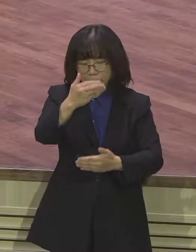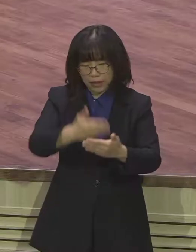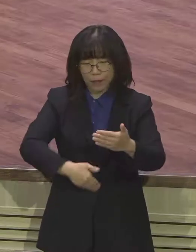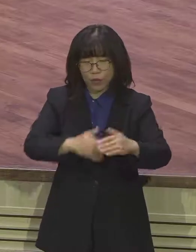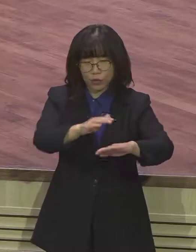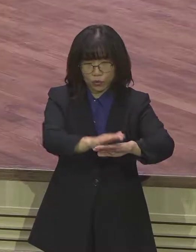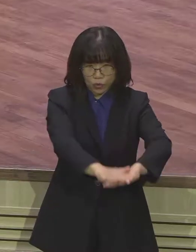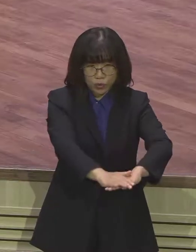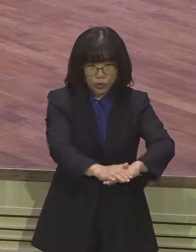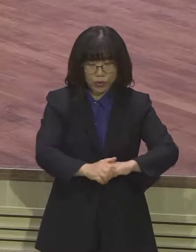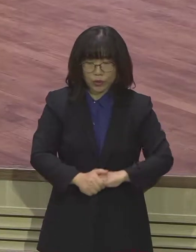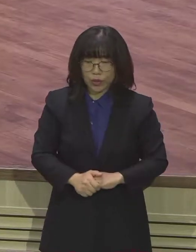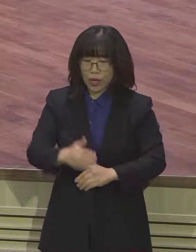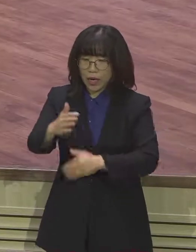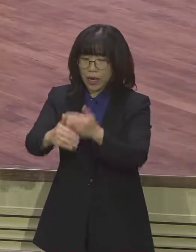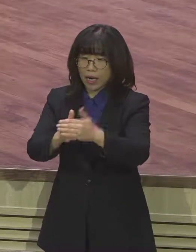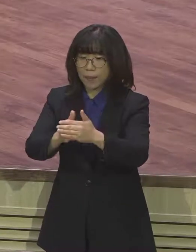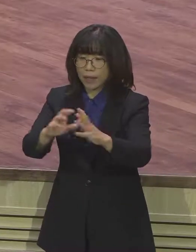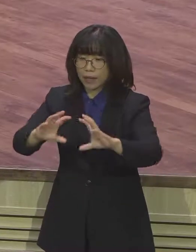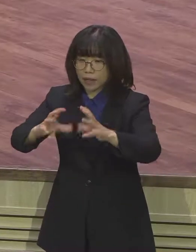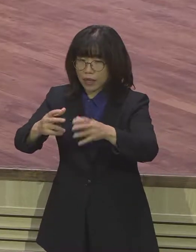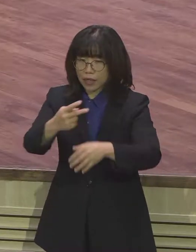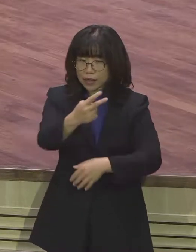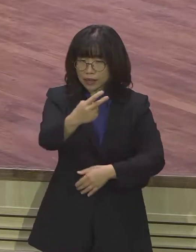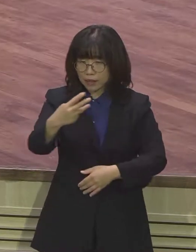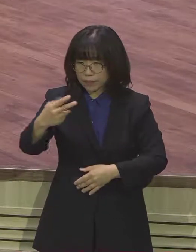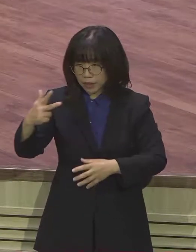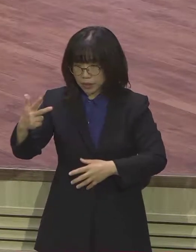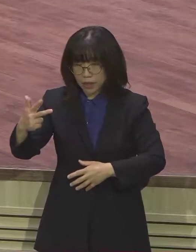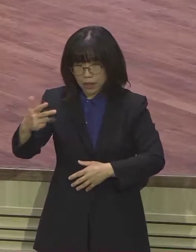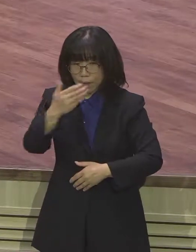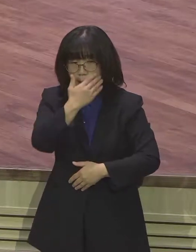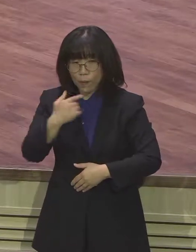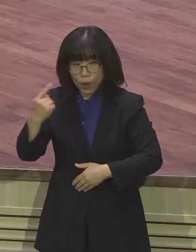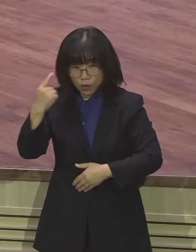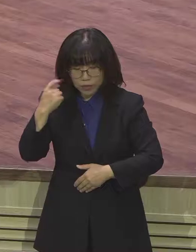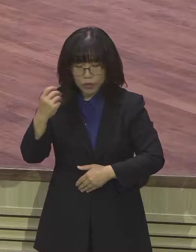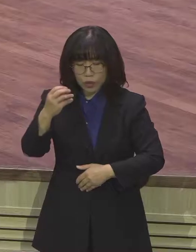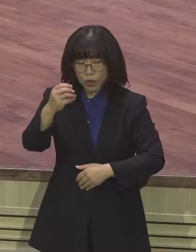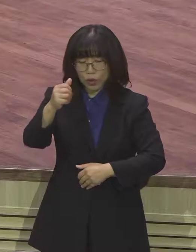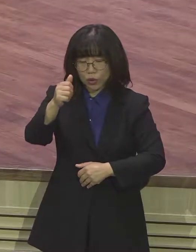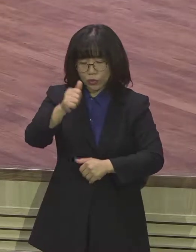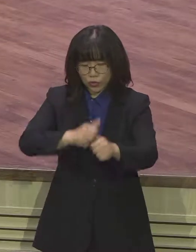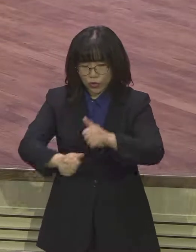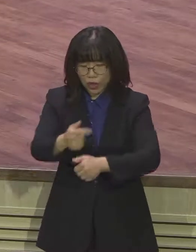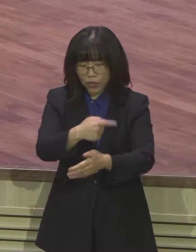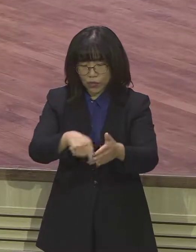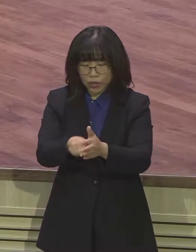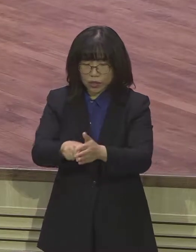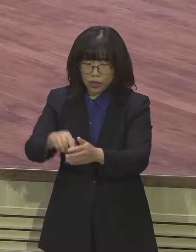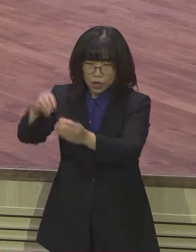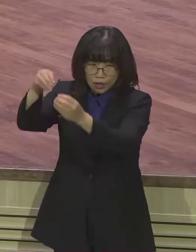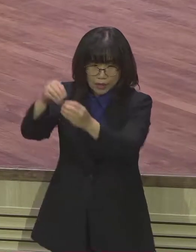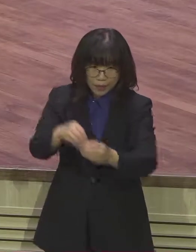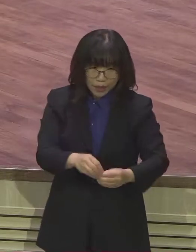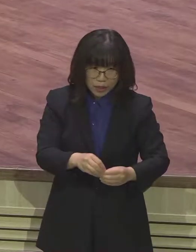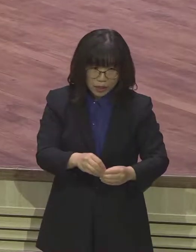이삼질 나라 보금하를 명하시고 우리에게 하나님께서 후대에게 남길 정말 명예의 전당이고 정말 전세계의 보금과 전도의 센터가